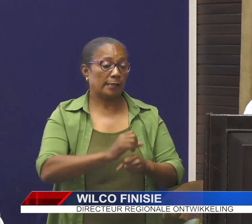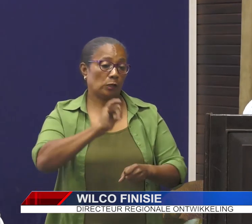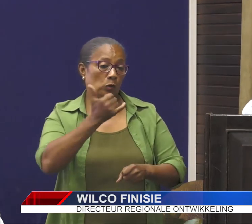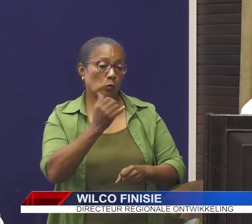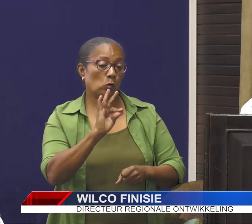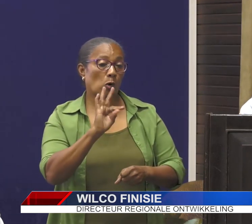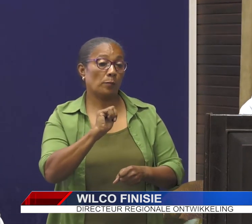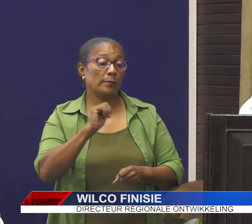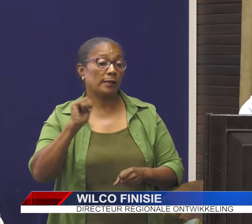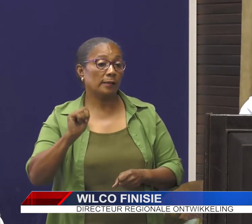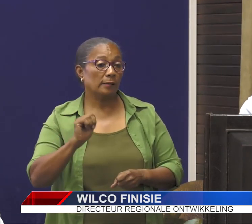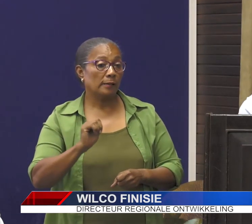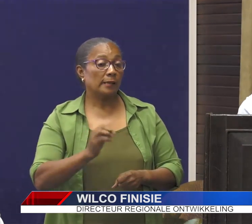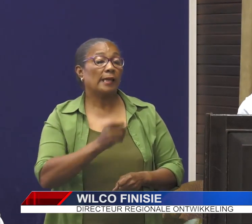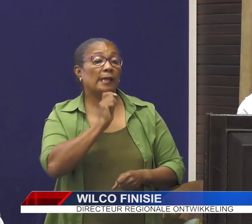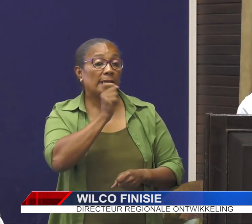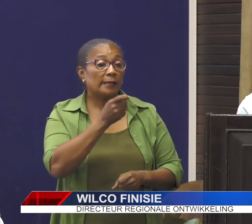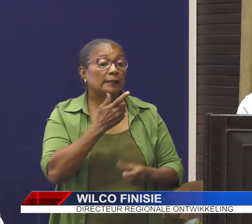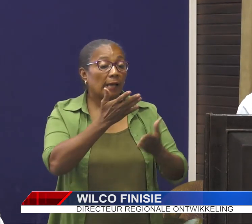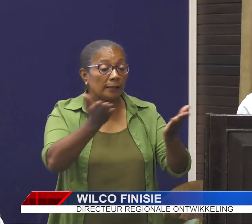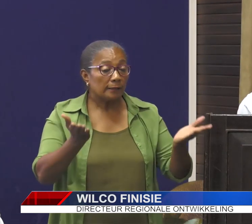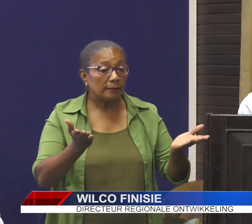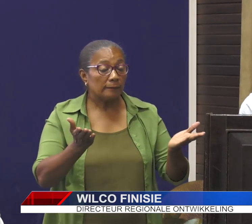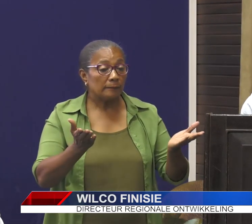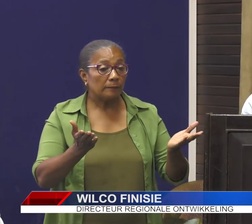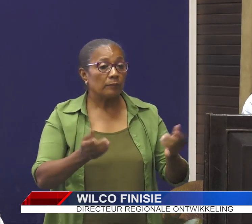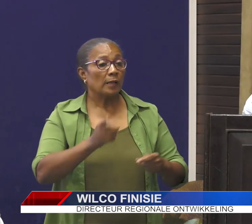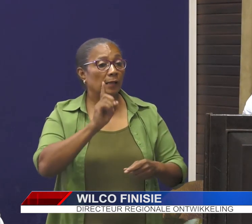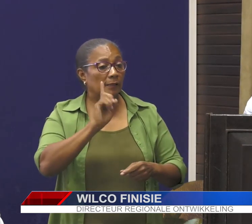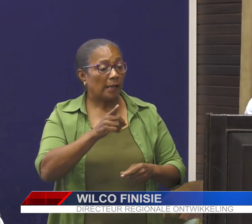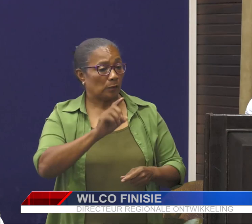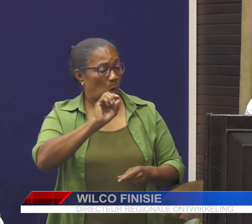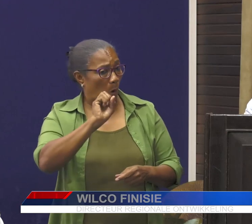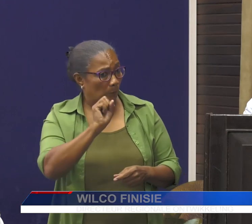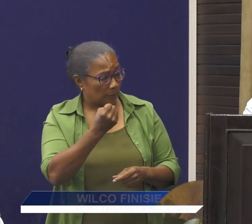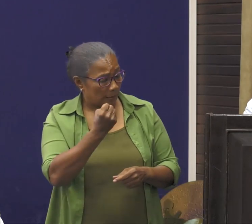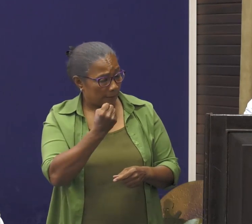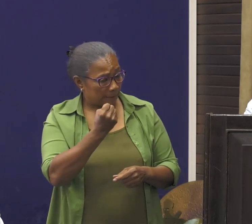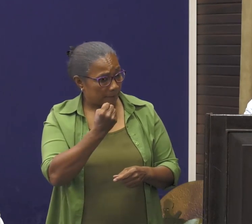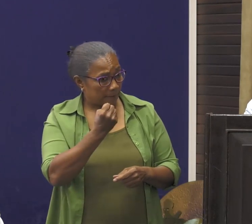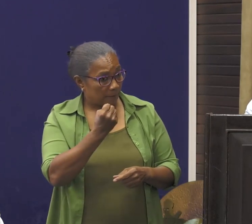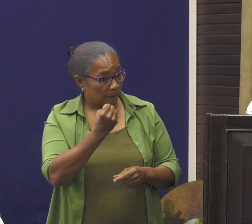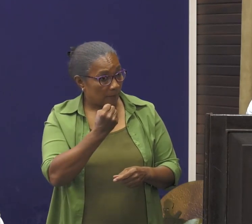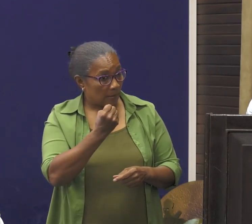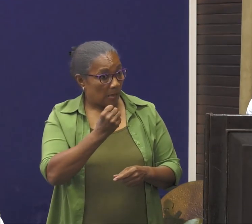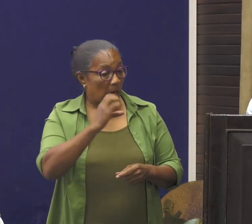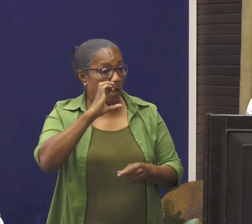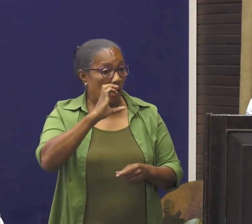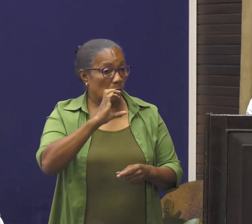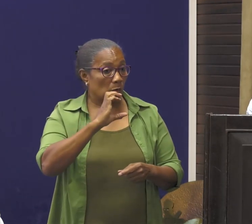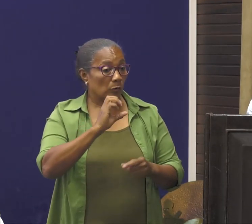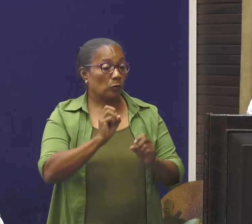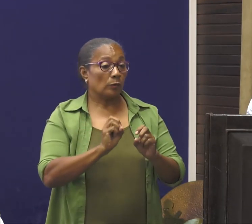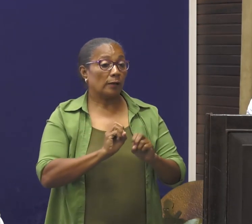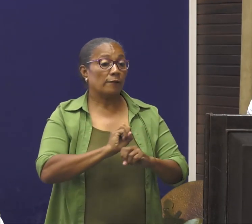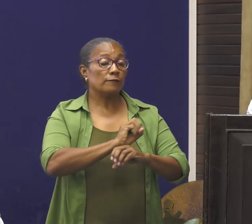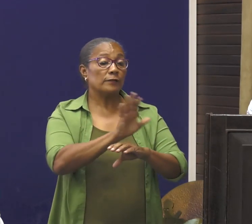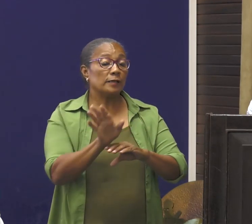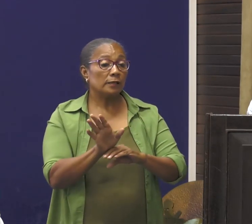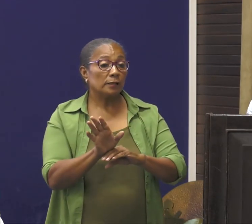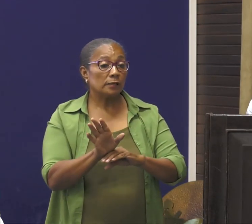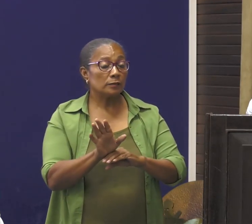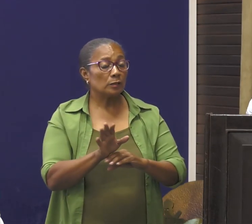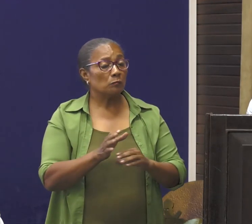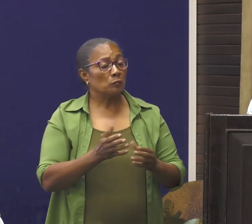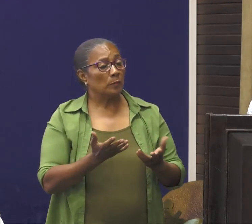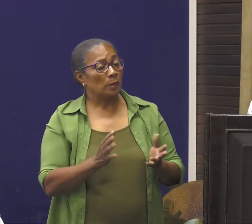-Kombe en meek bekend dat vanwege een coronavirus dan